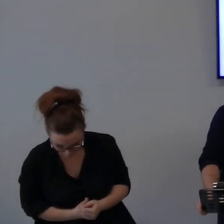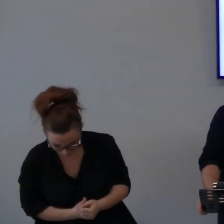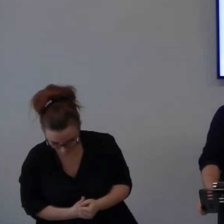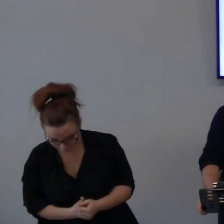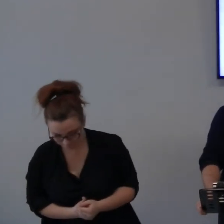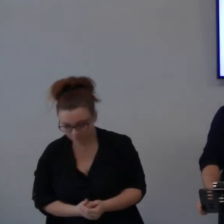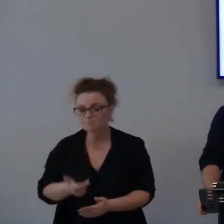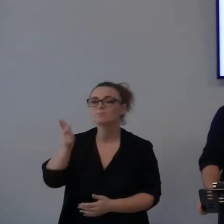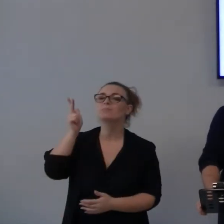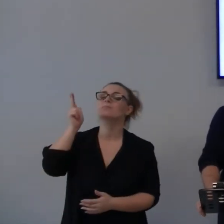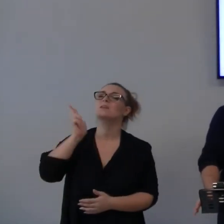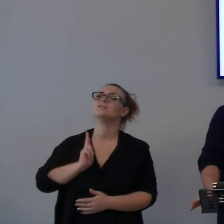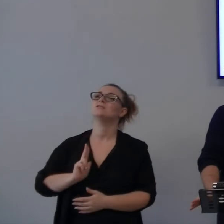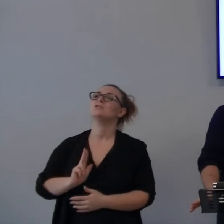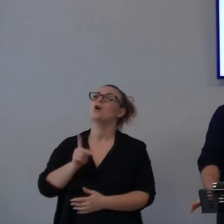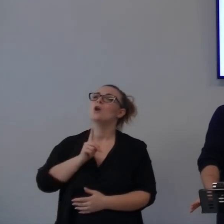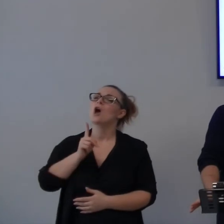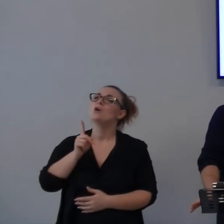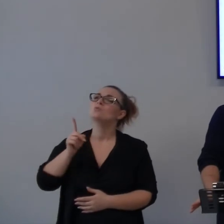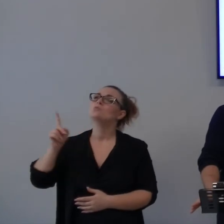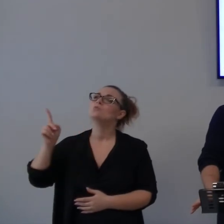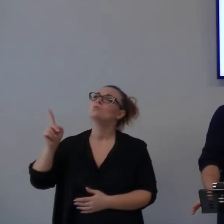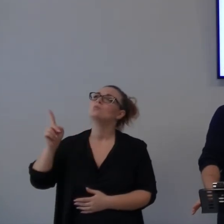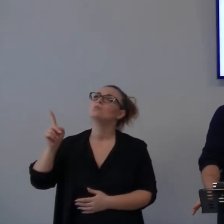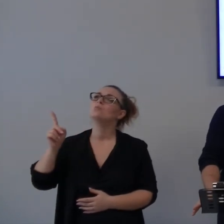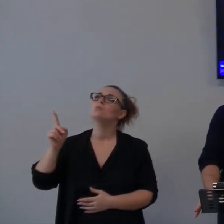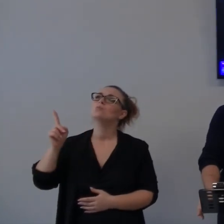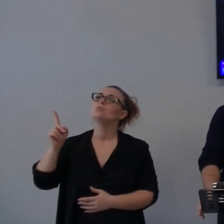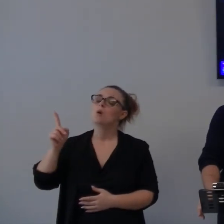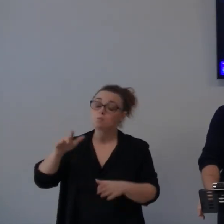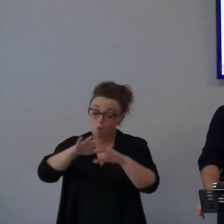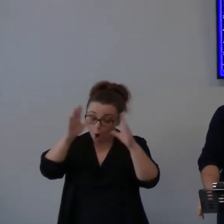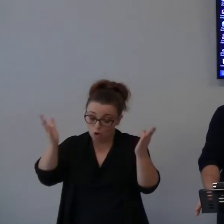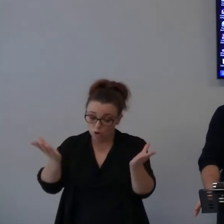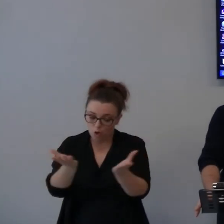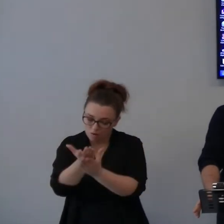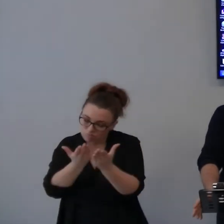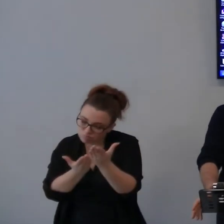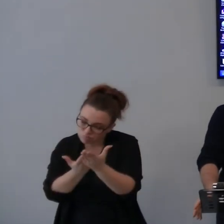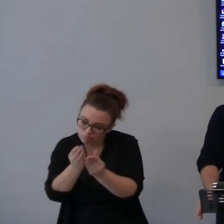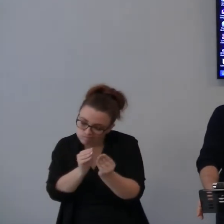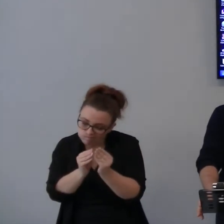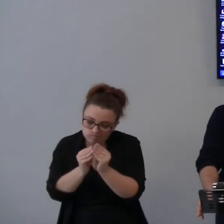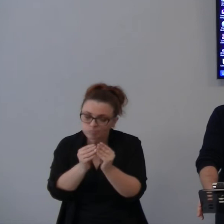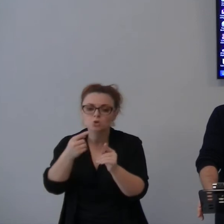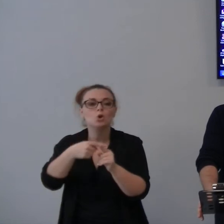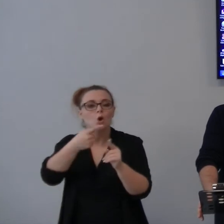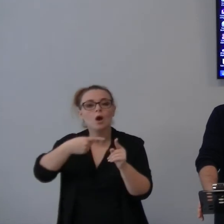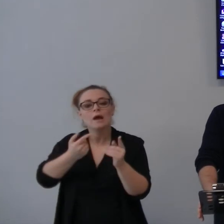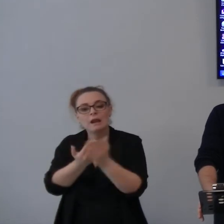Signore, Tu sei colui che ha creato il mondo e ha creato noi uomini.